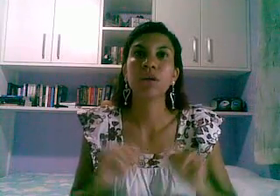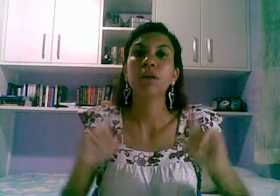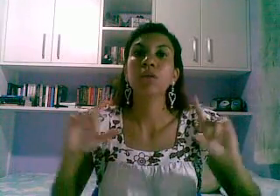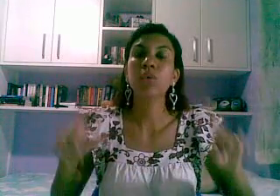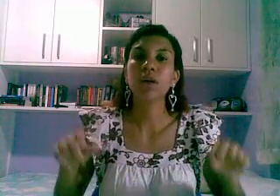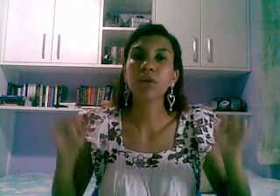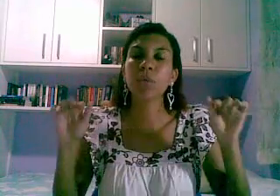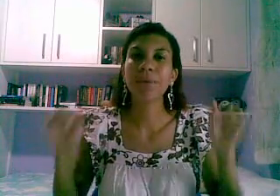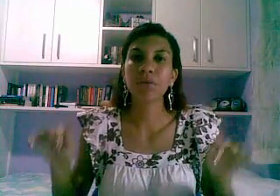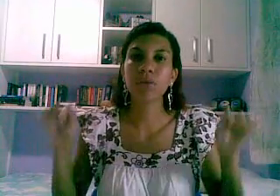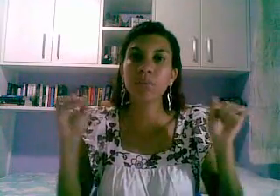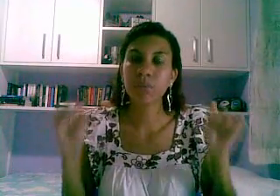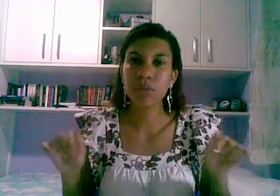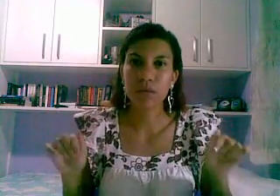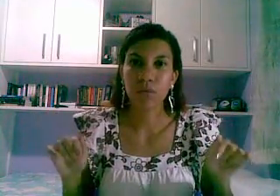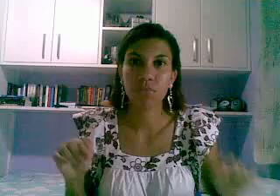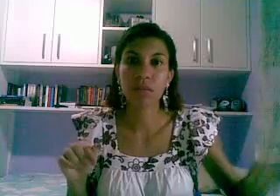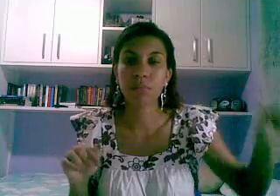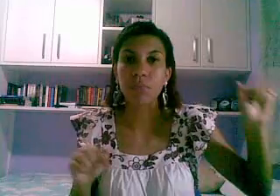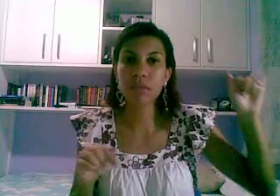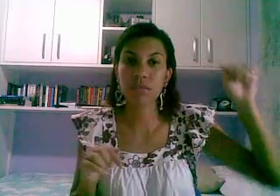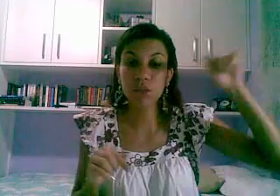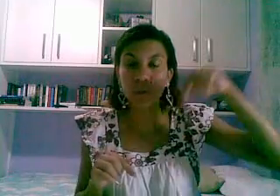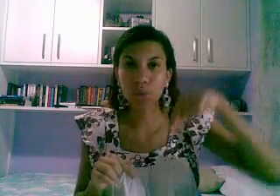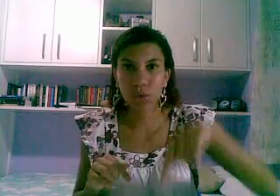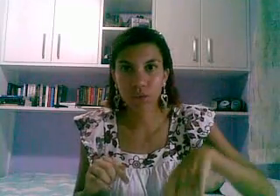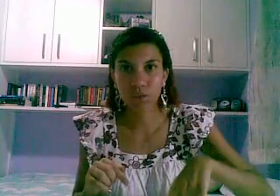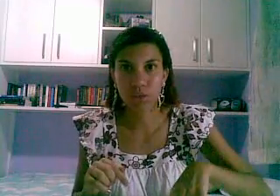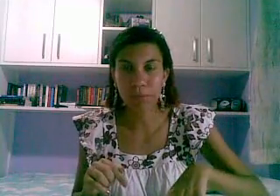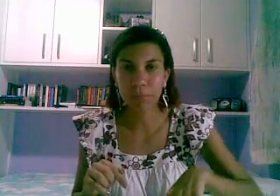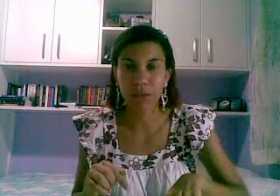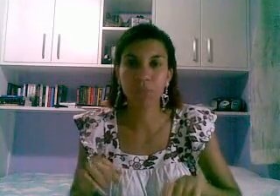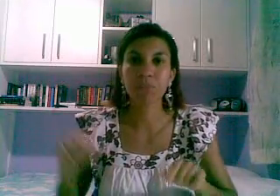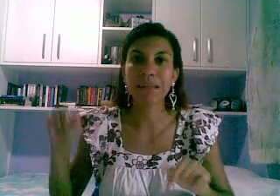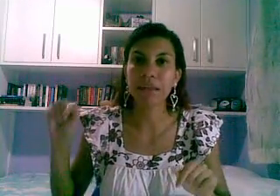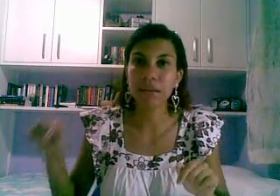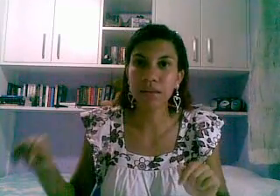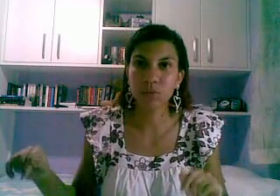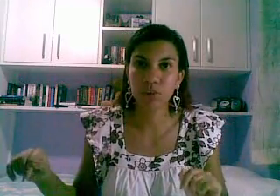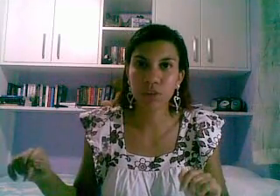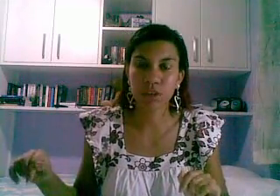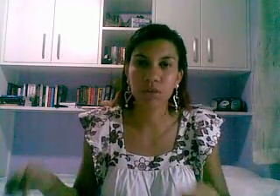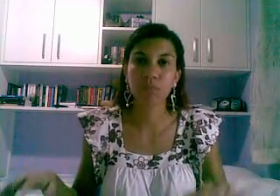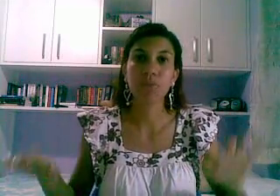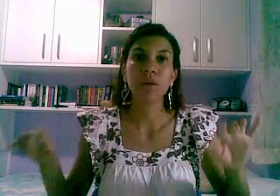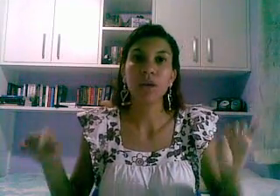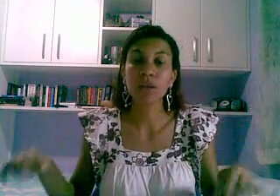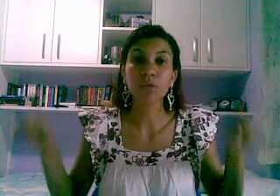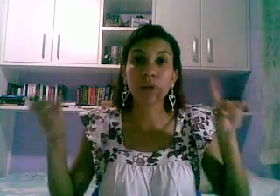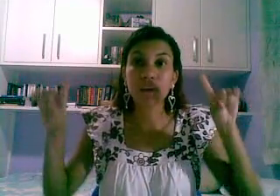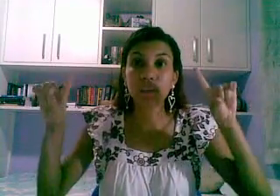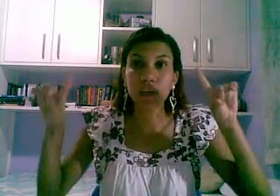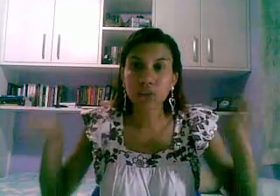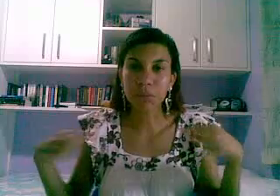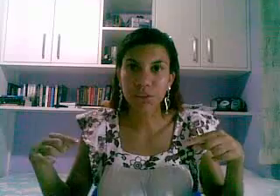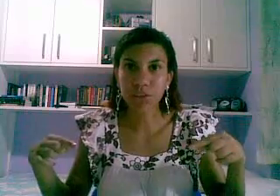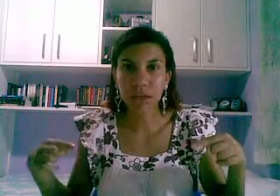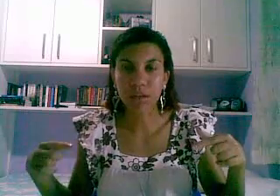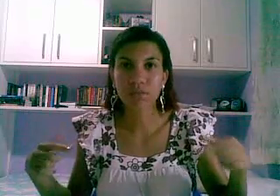durante o período da promoção essa promoção de hoje dia primeiro até trinta e um de janeiro então durante este mês de janeiro